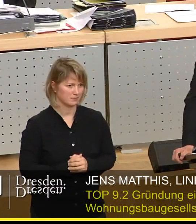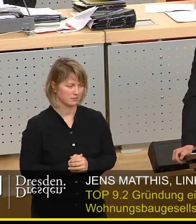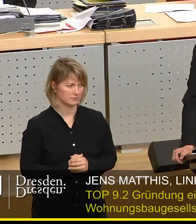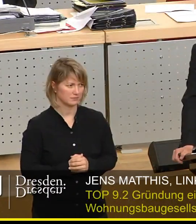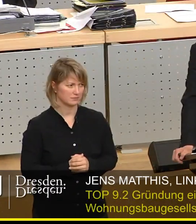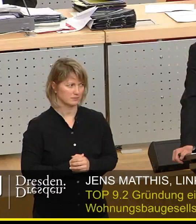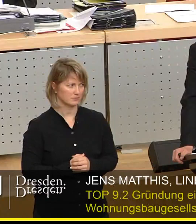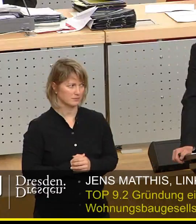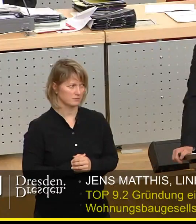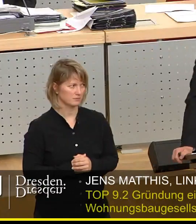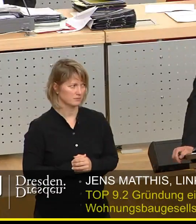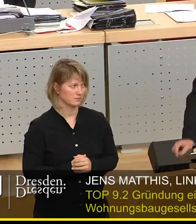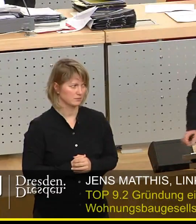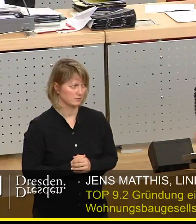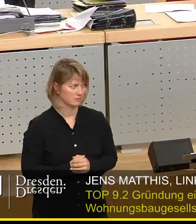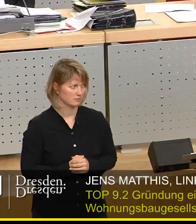Das also